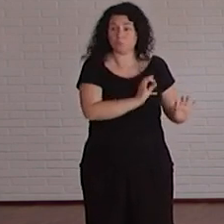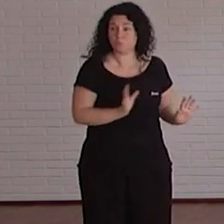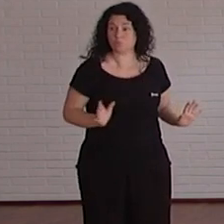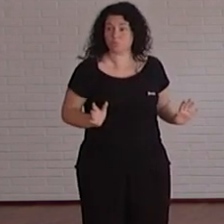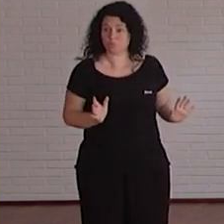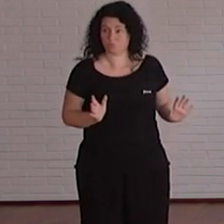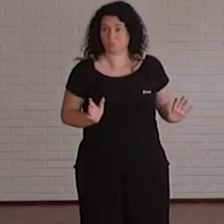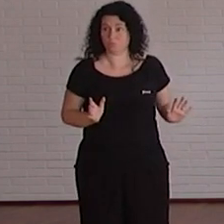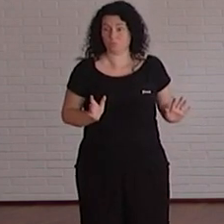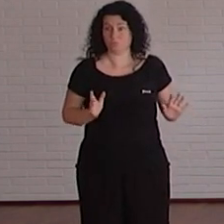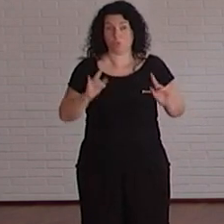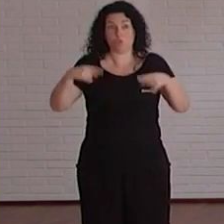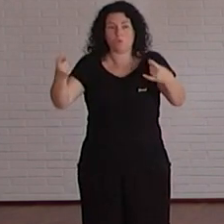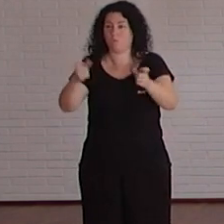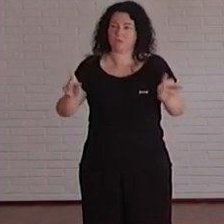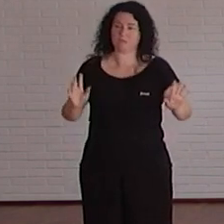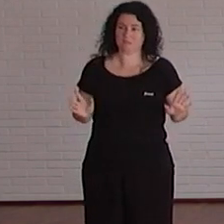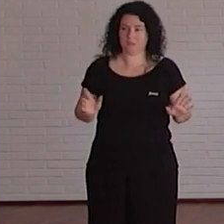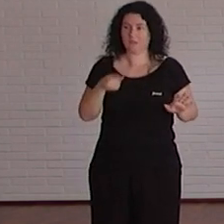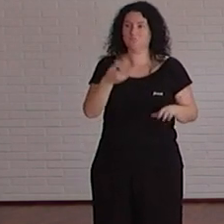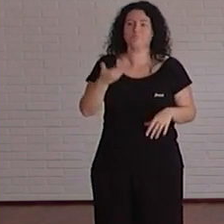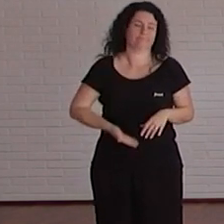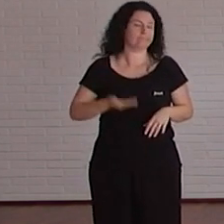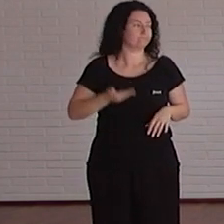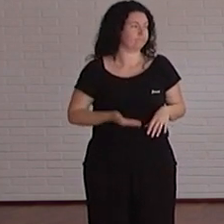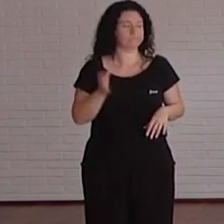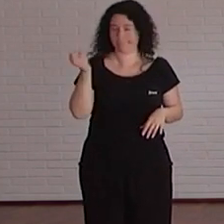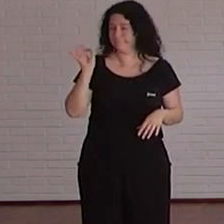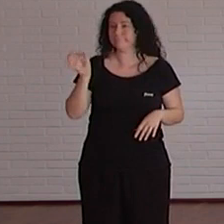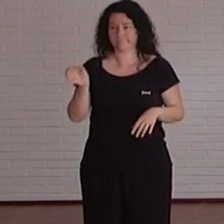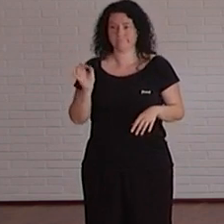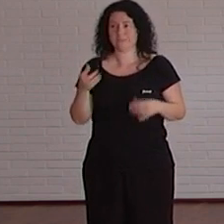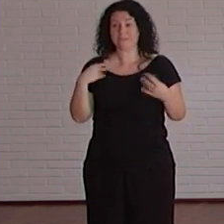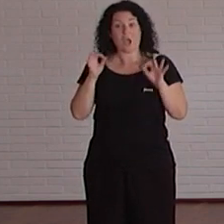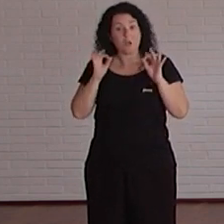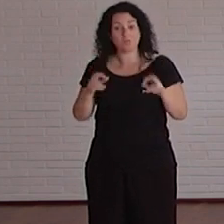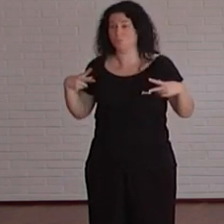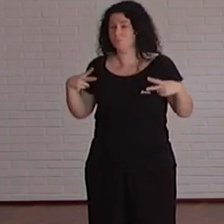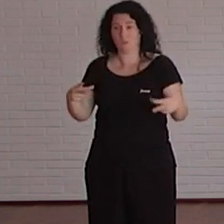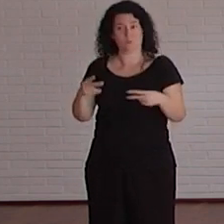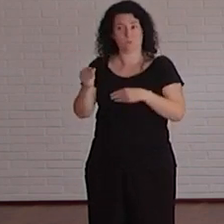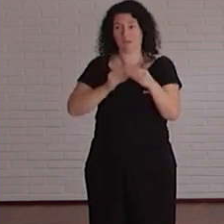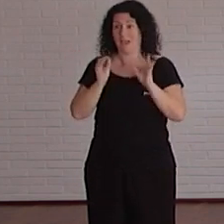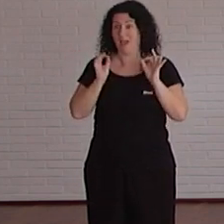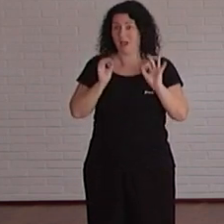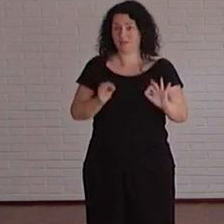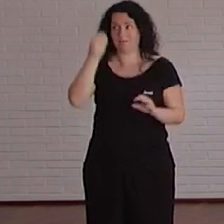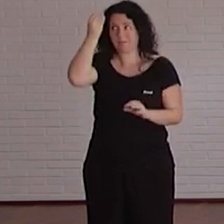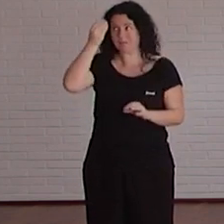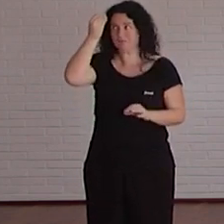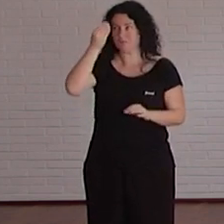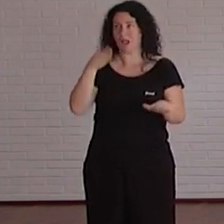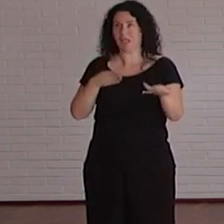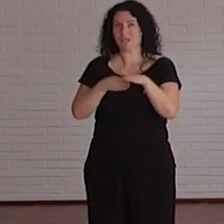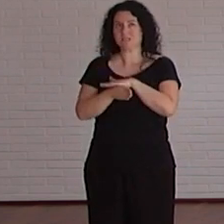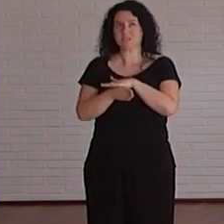claro esa es la clave que es verdad que si si piensas en temas